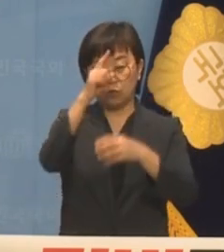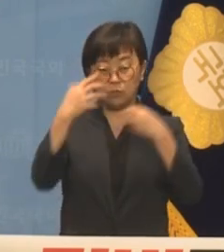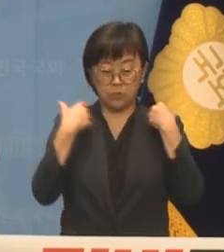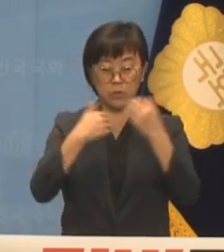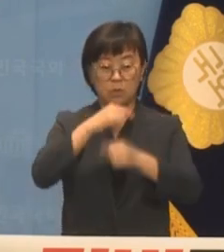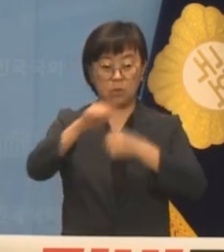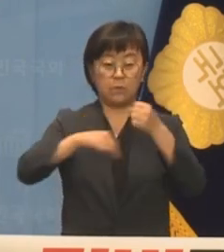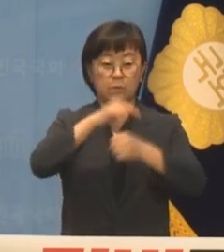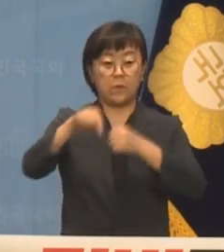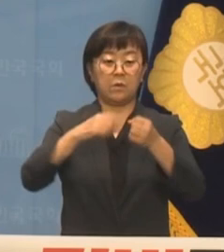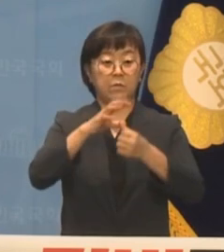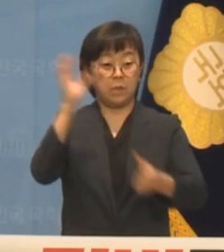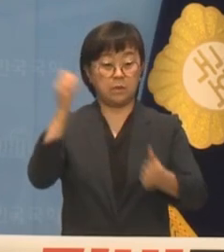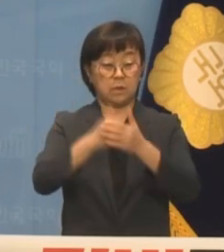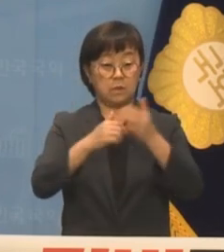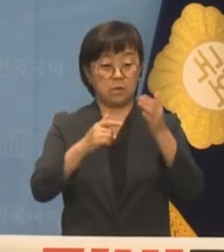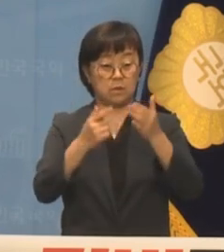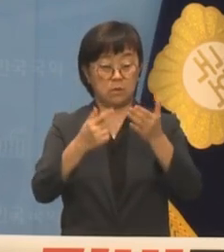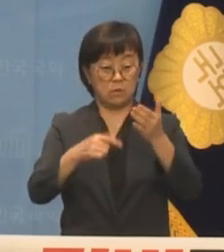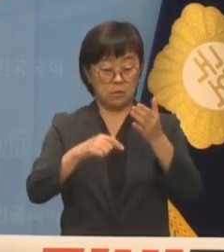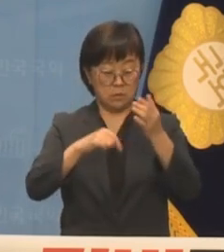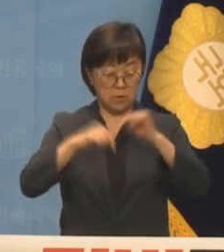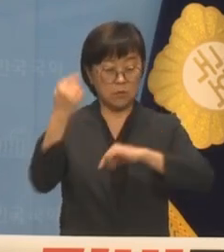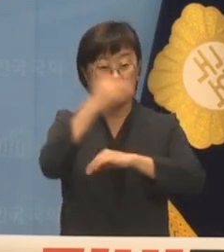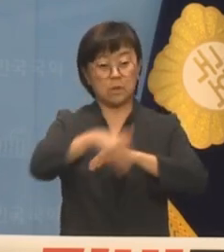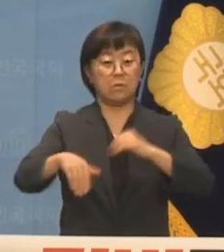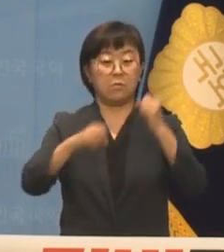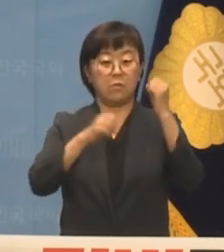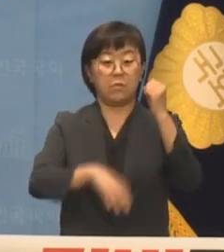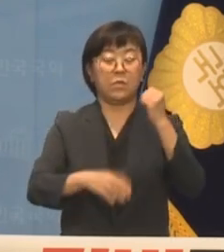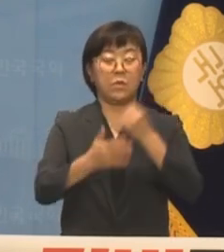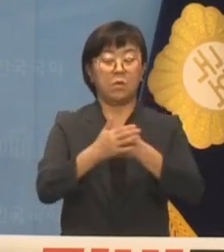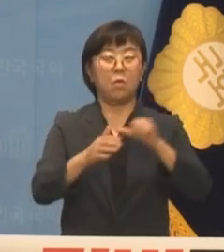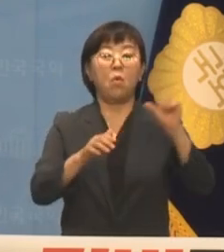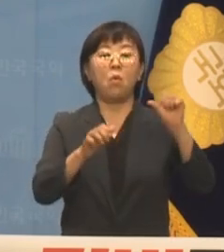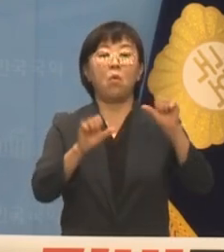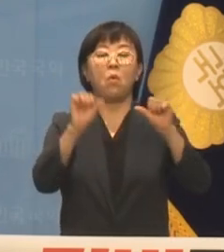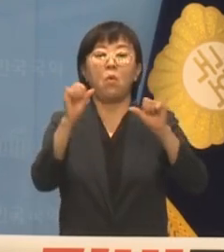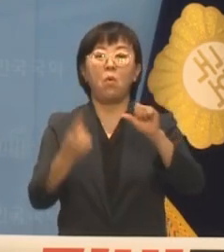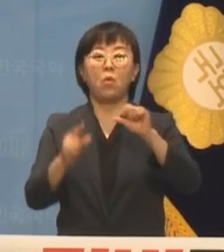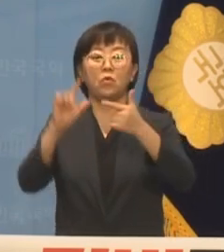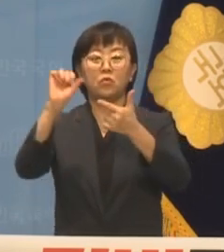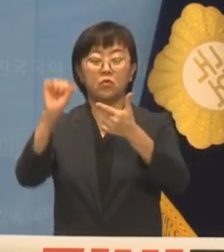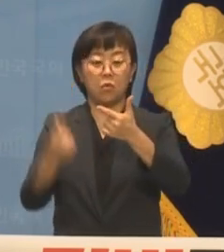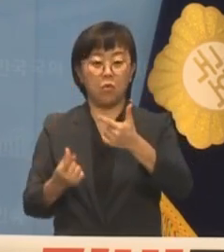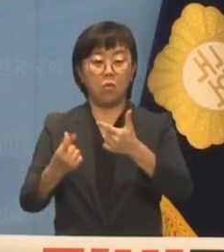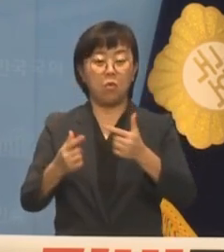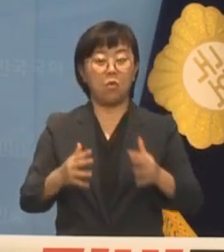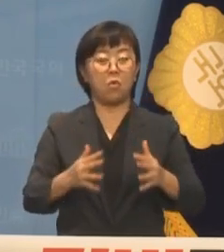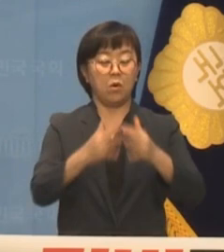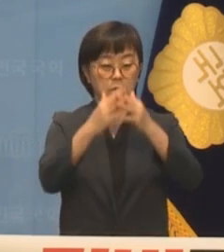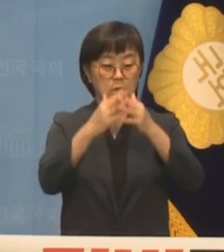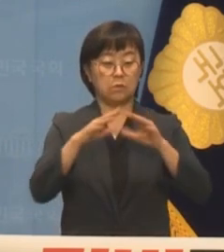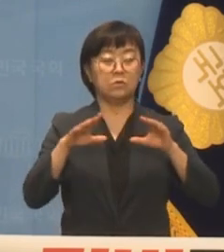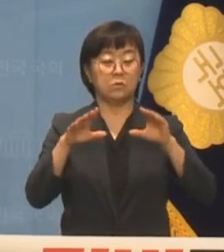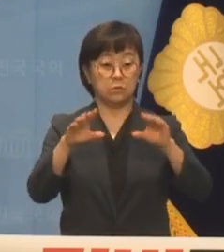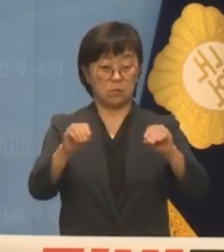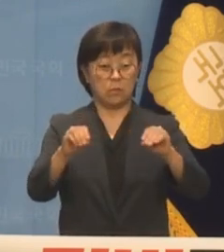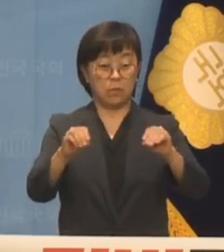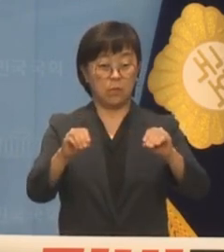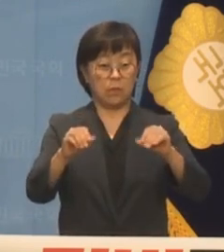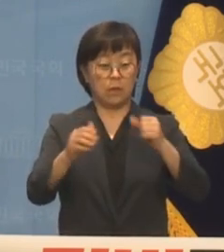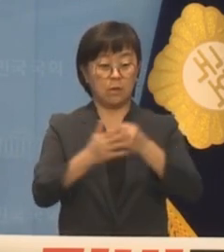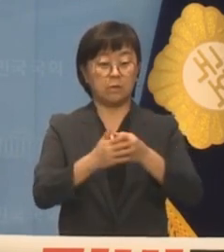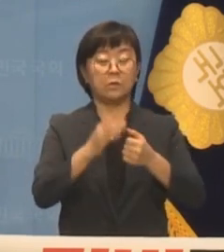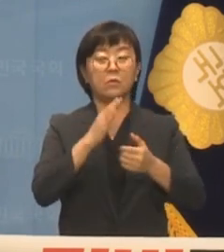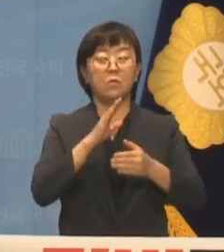탈원전 정책 기조 하에 신고리 원전 5호 유고 건설이 중단되었다는 것도 주지의